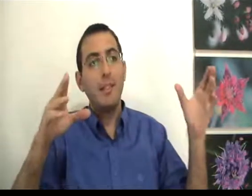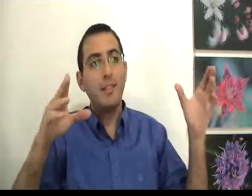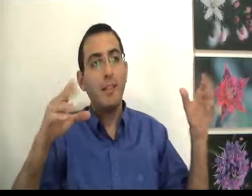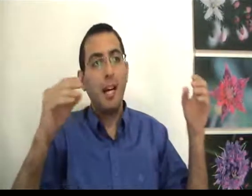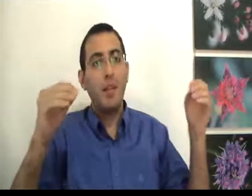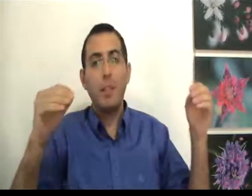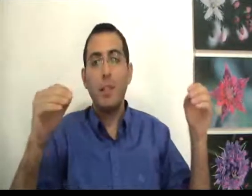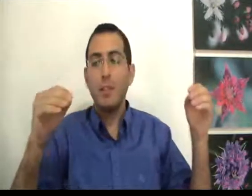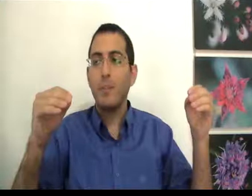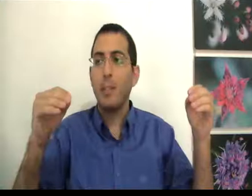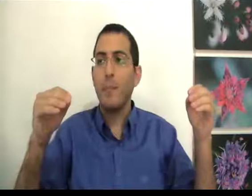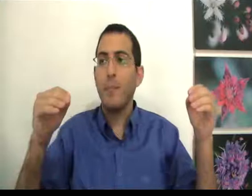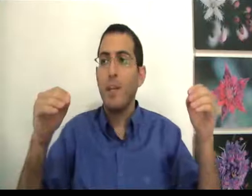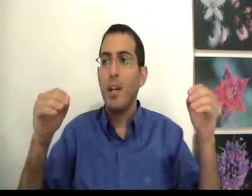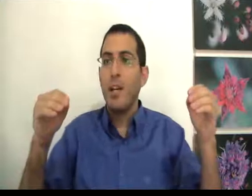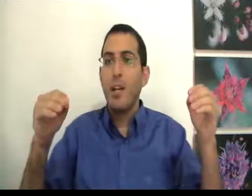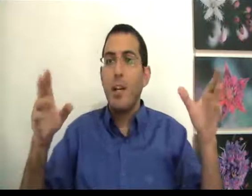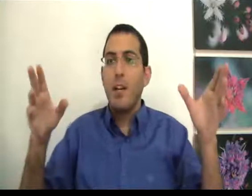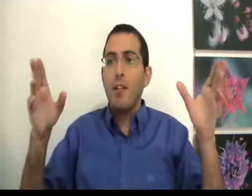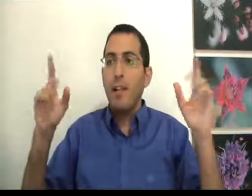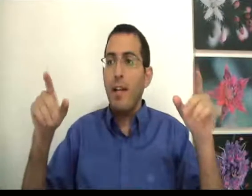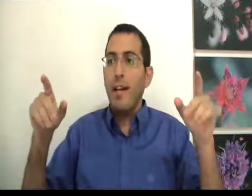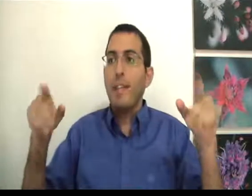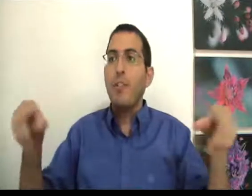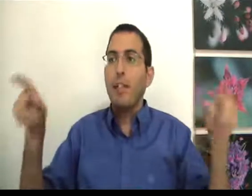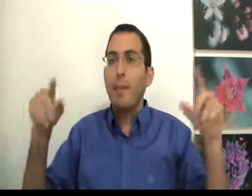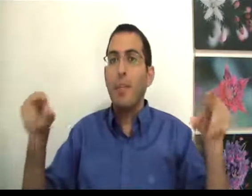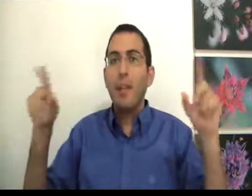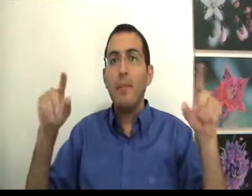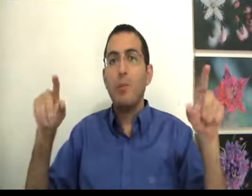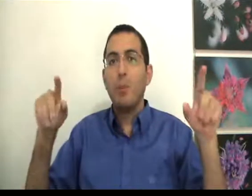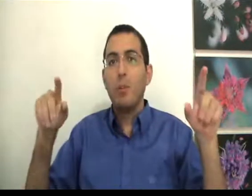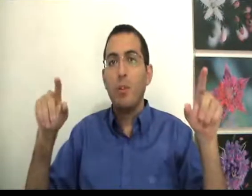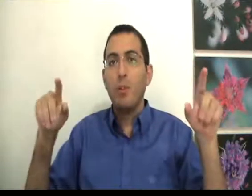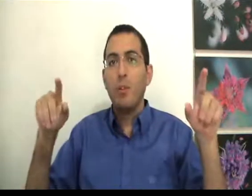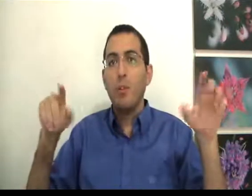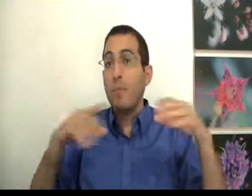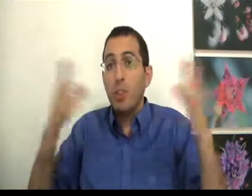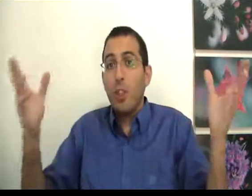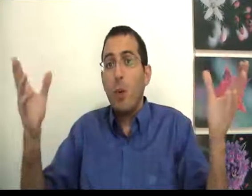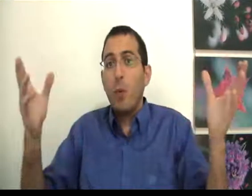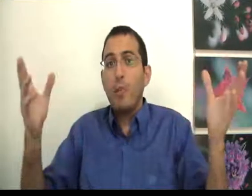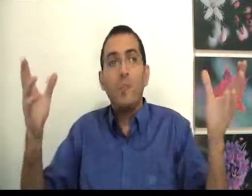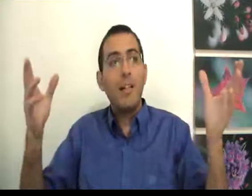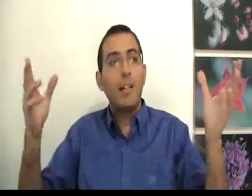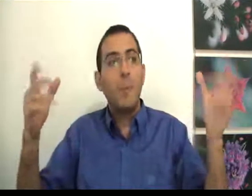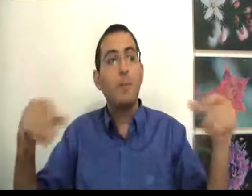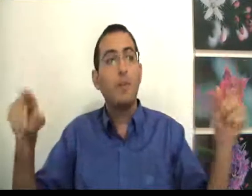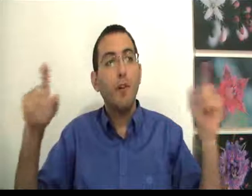לעשות זה רק להיות אמיתי עם עצמך ועל ידי שאדם אמיתי עם עצמו שזה לא קרור בזמן בסופו